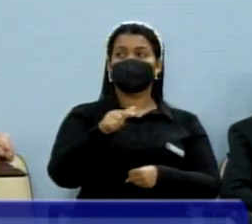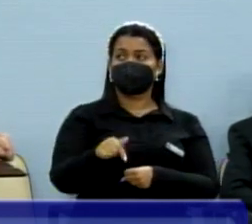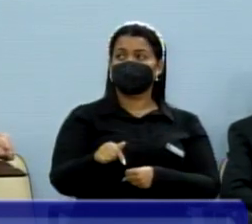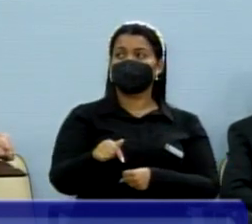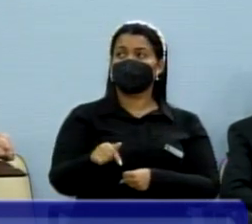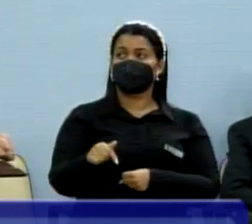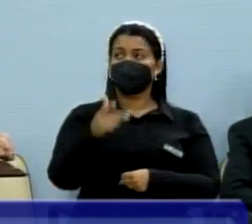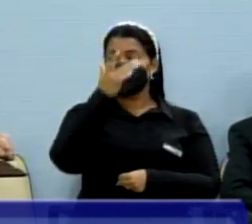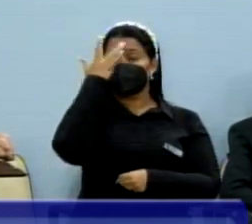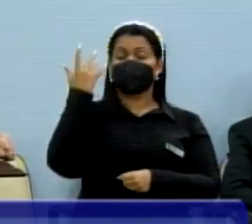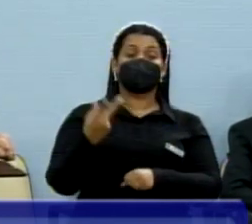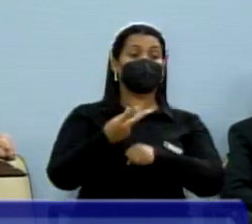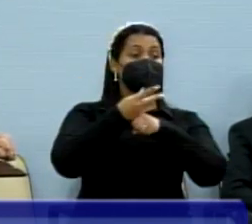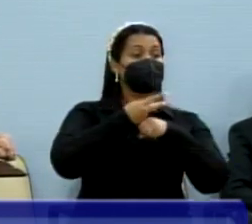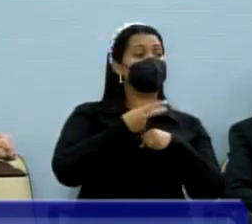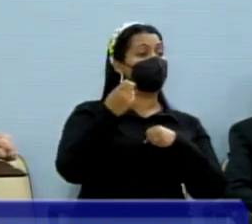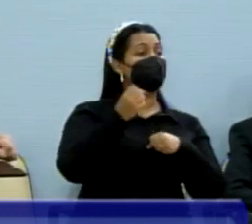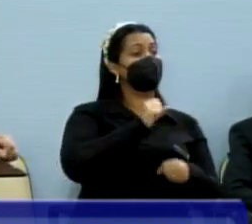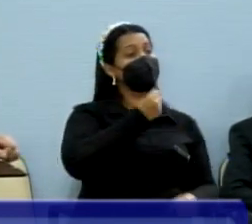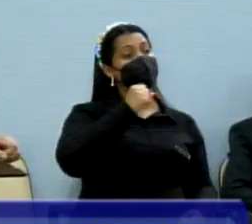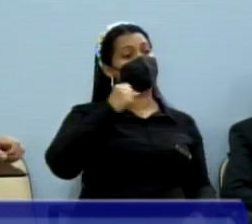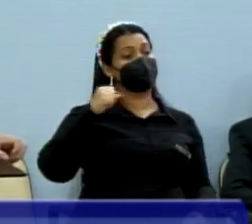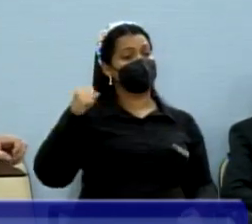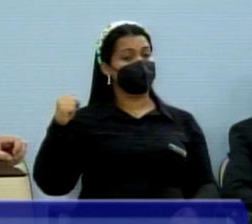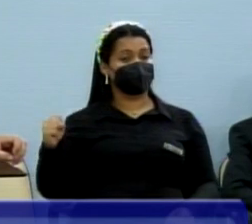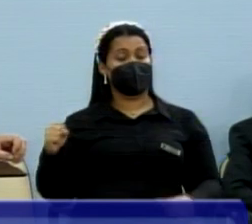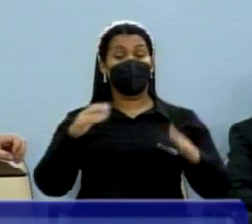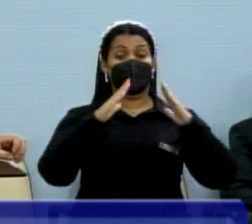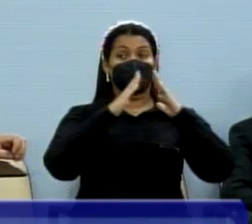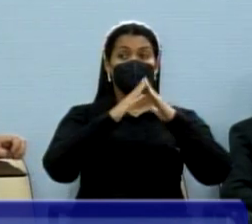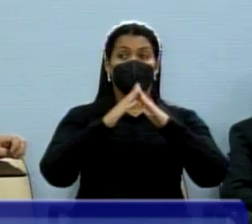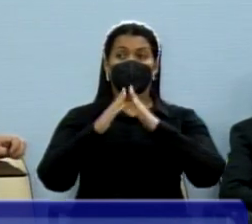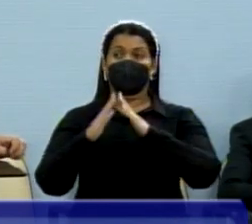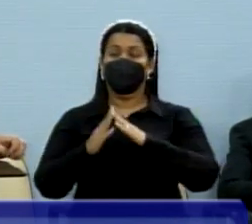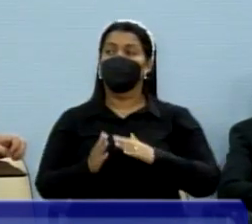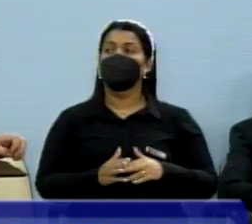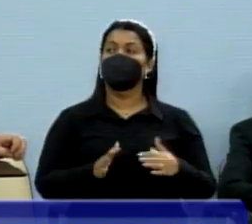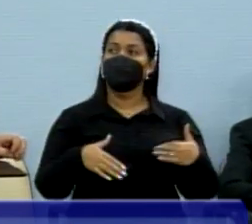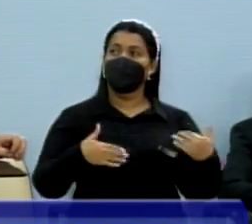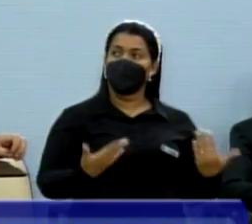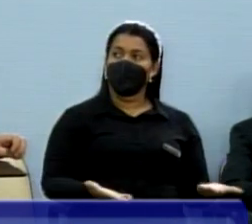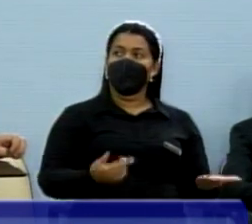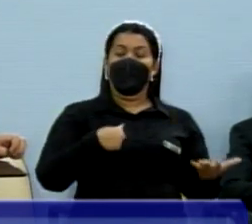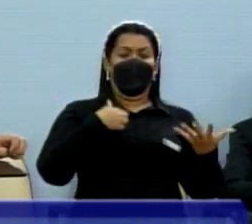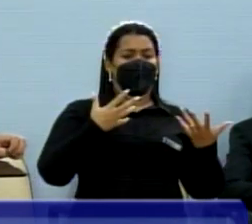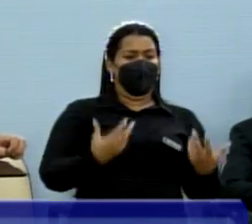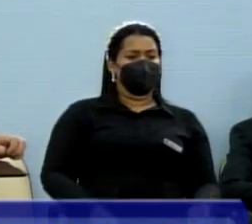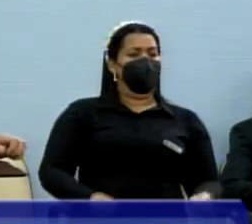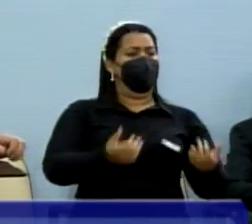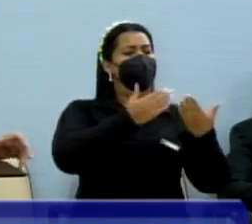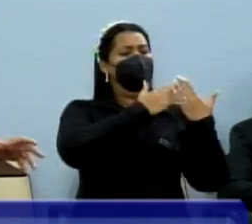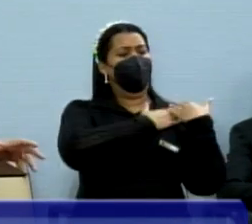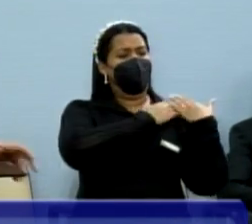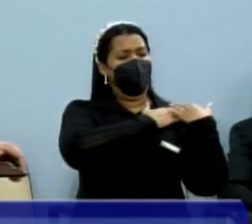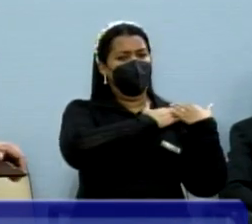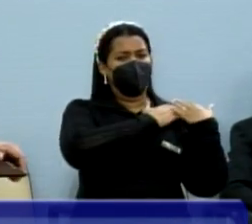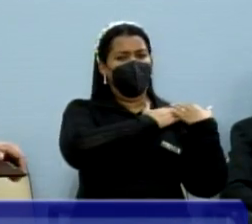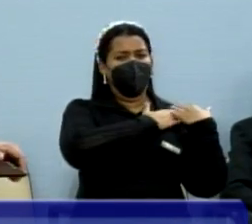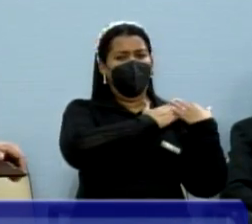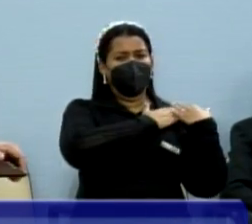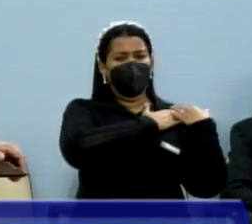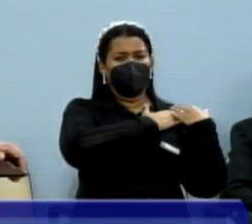procurado pela Associação de Moradores e ali assumi o compromisso, dentro